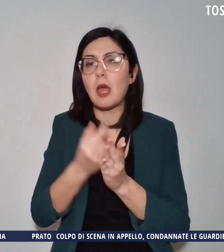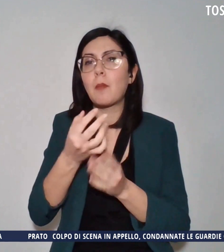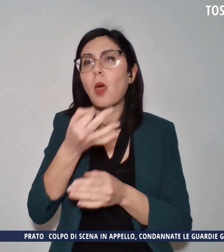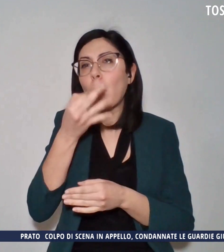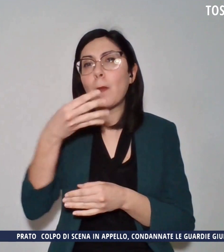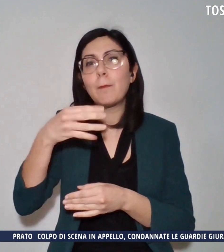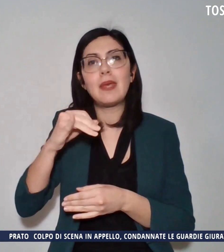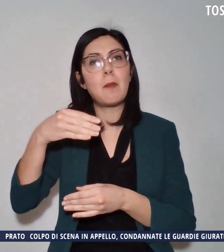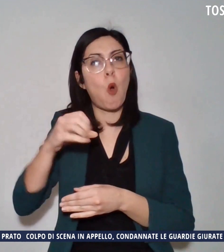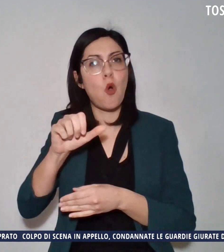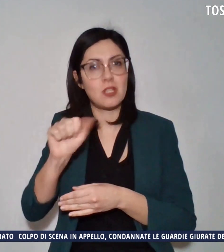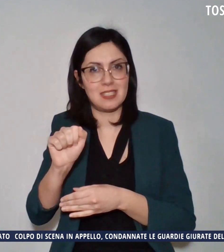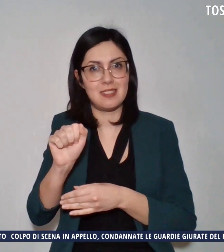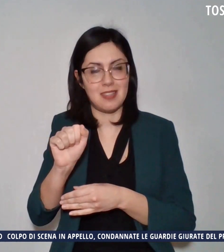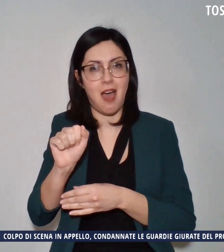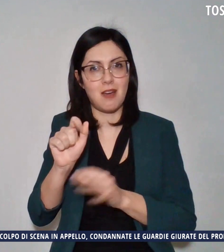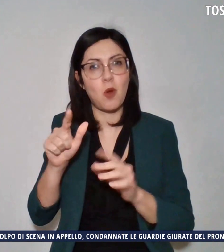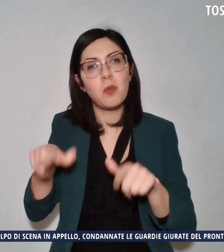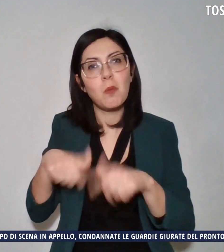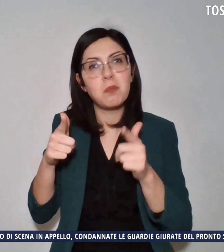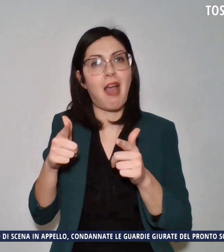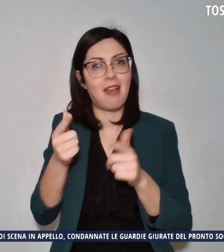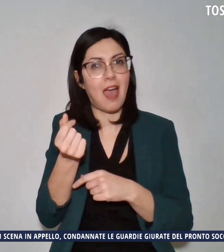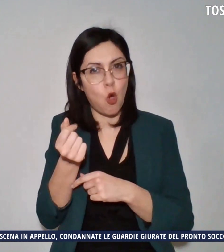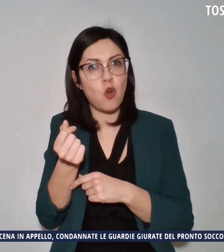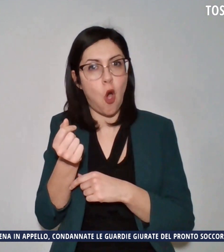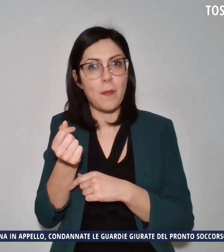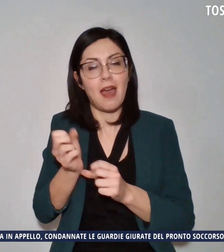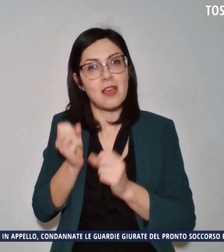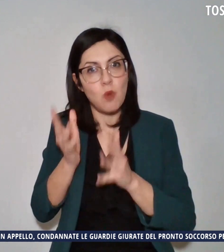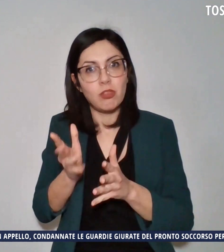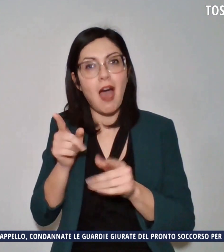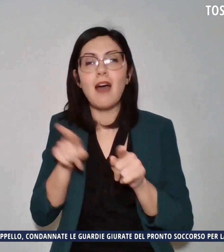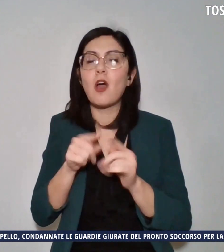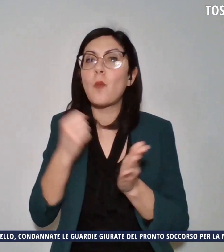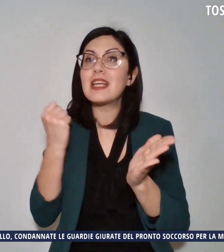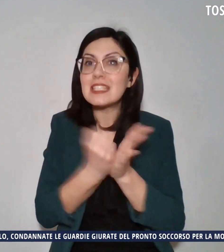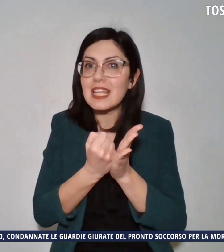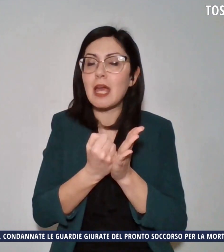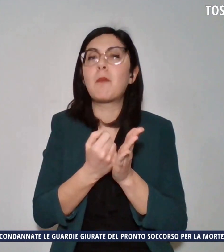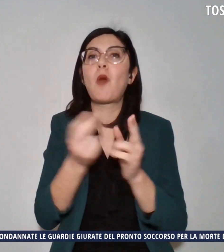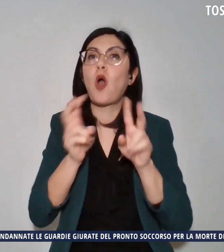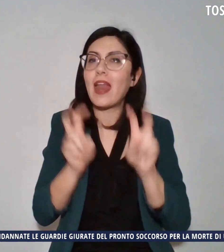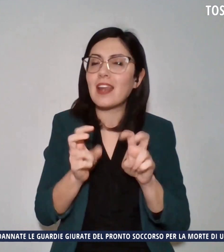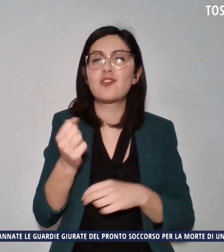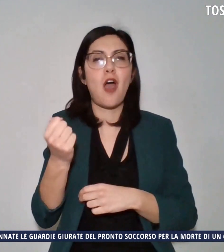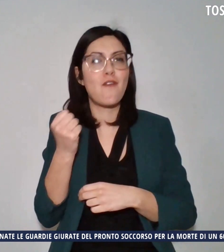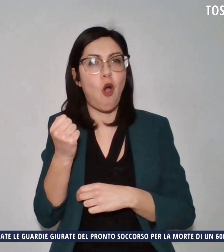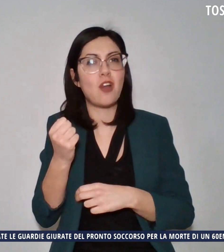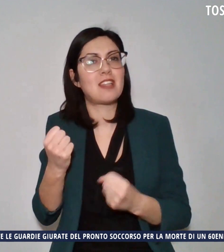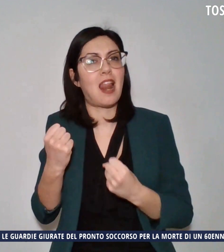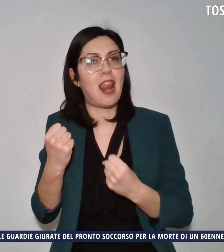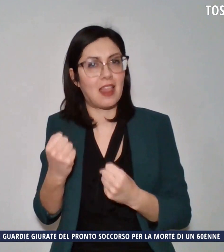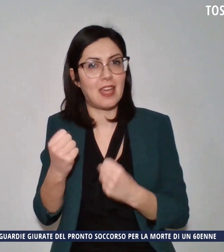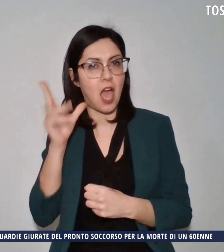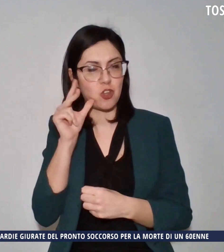spontanea come simbolo che ben rappresenta l'energia, la forza e la tenacia delle donne.